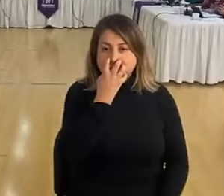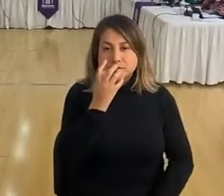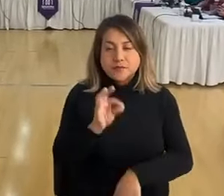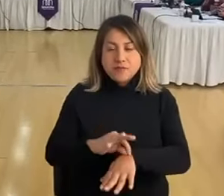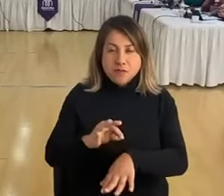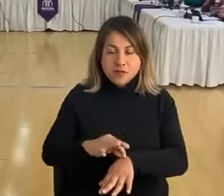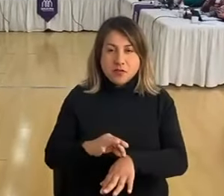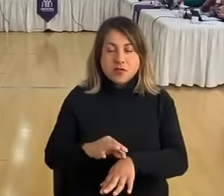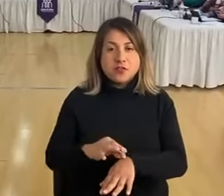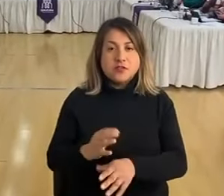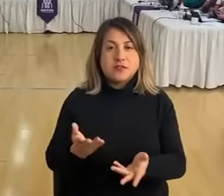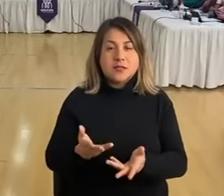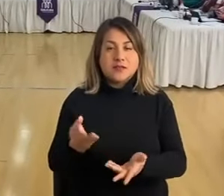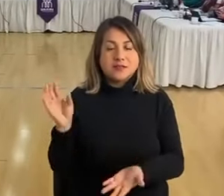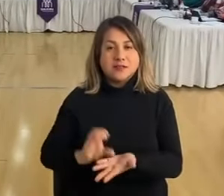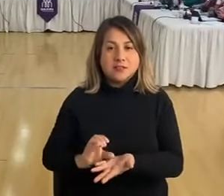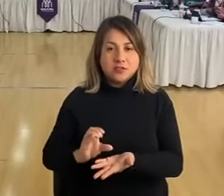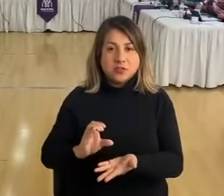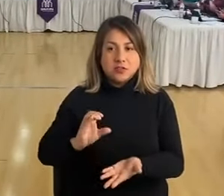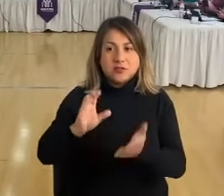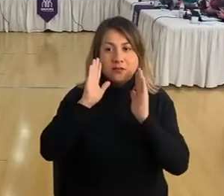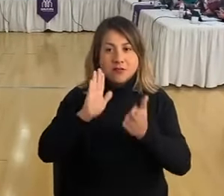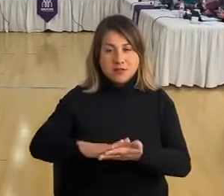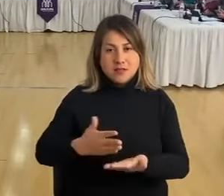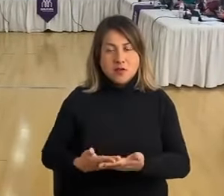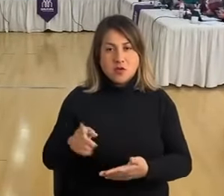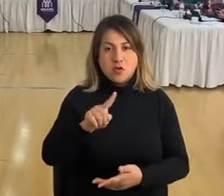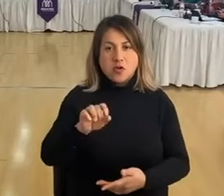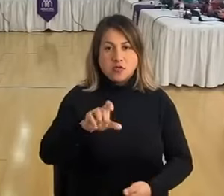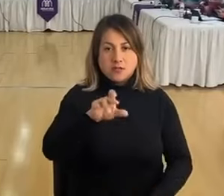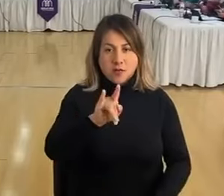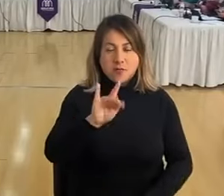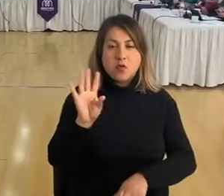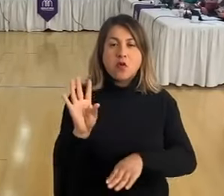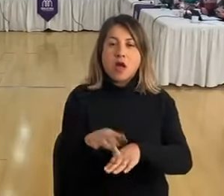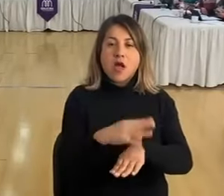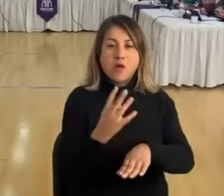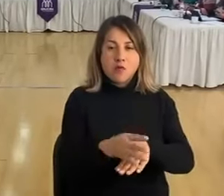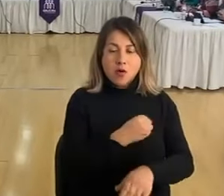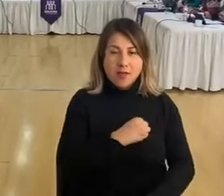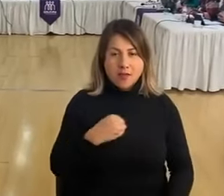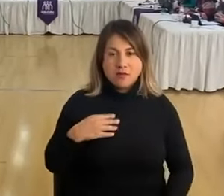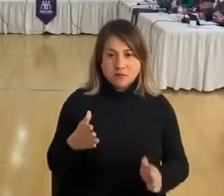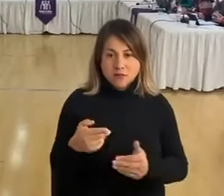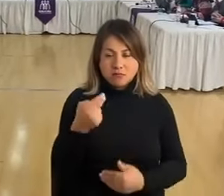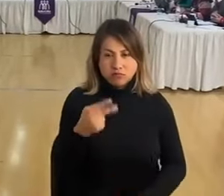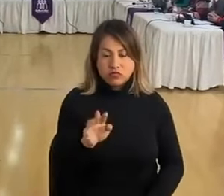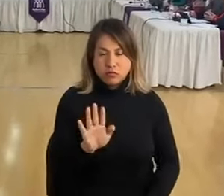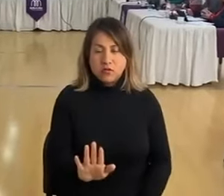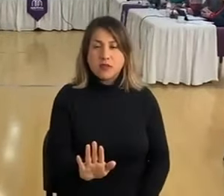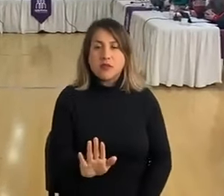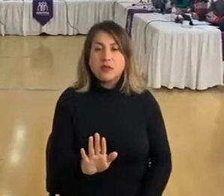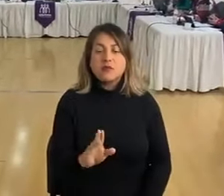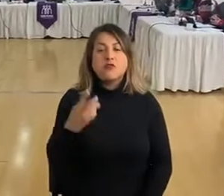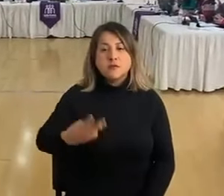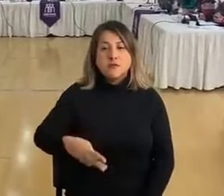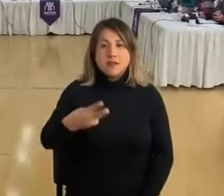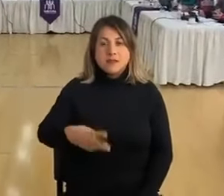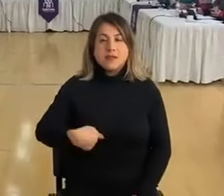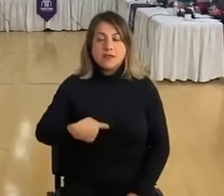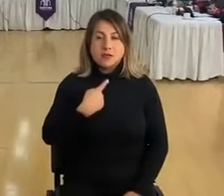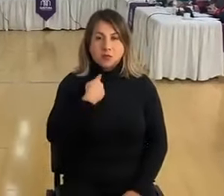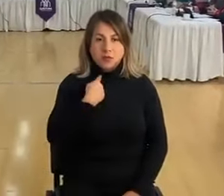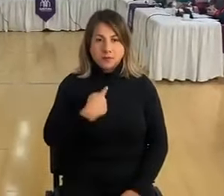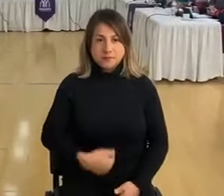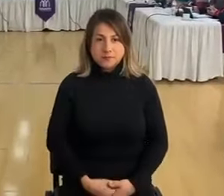los centros de atención primaria, SAPU y ambulancias pertenecientes a la municipalidad glicura.